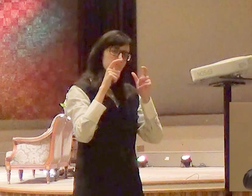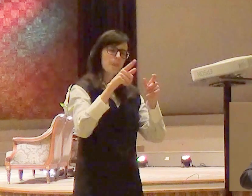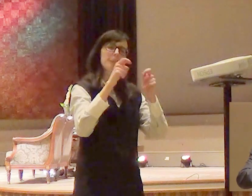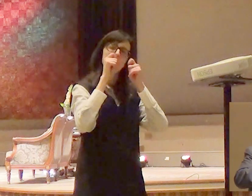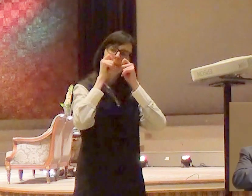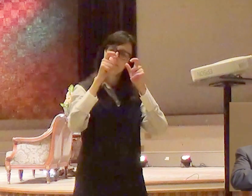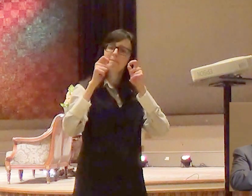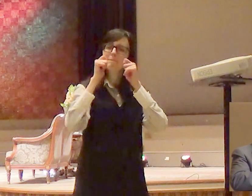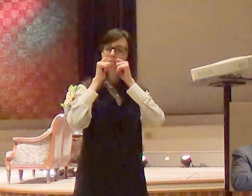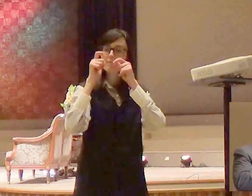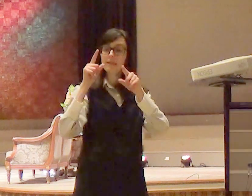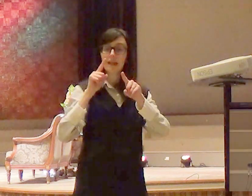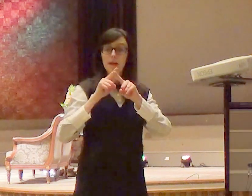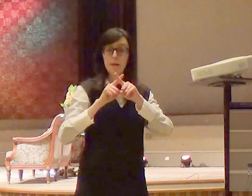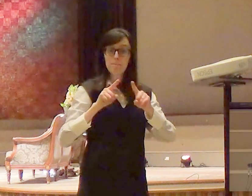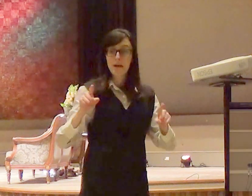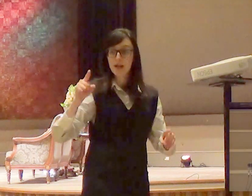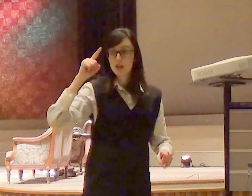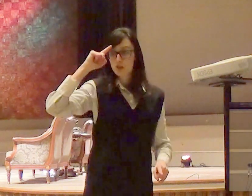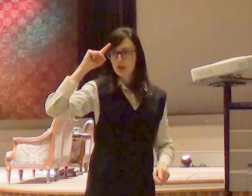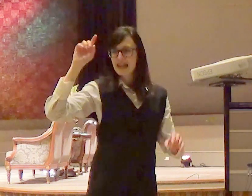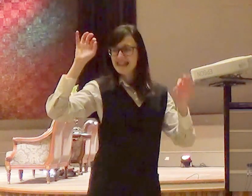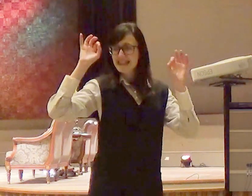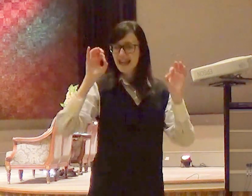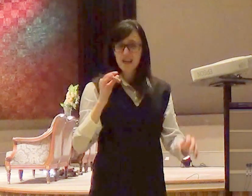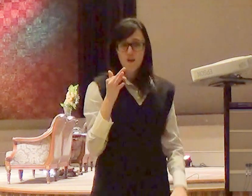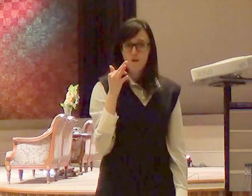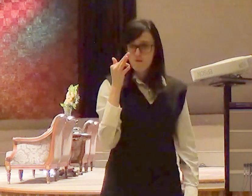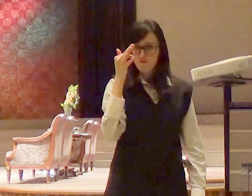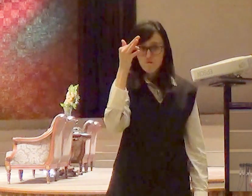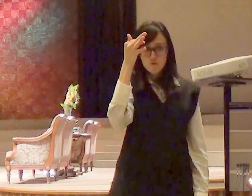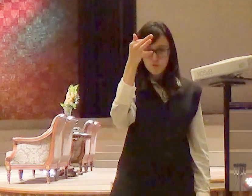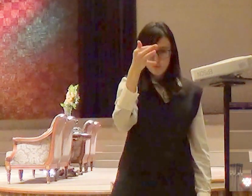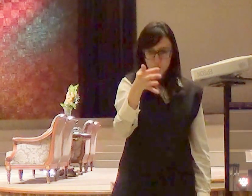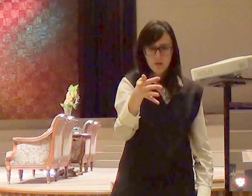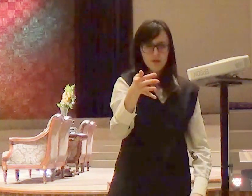mas vai chegar o dia em que toda oportunidade cessa